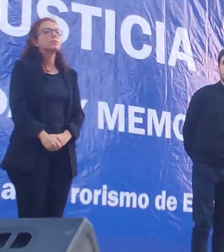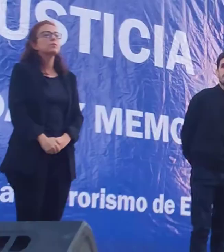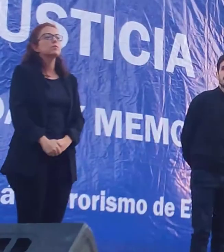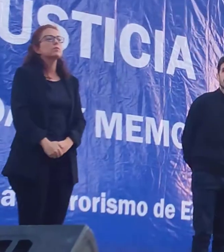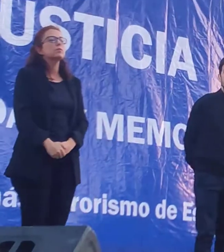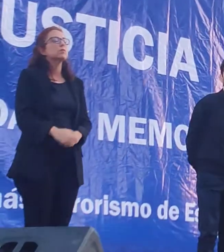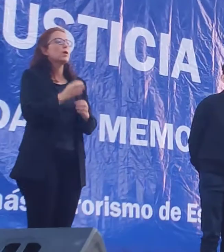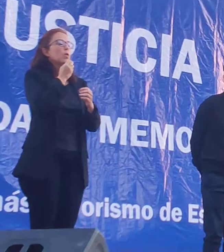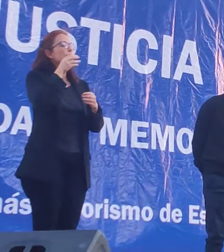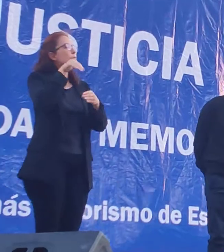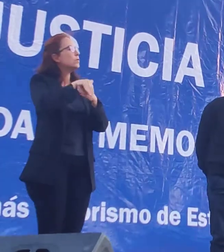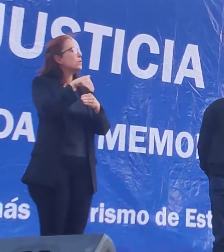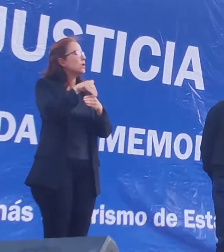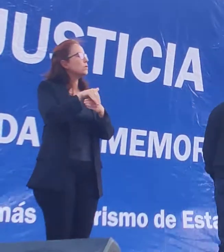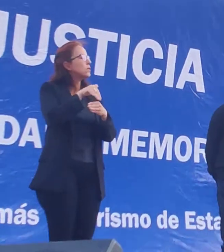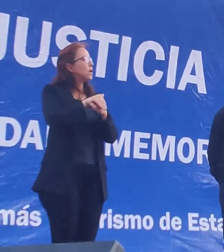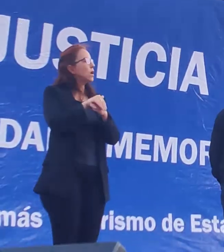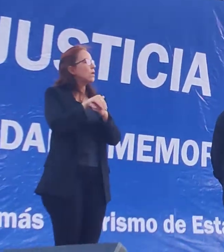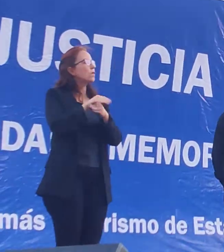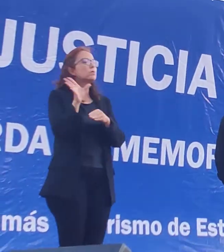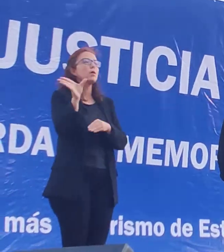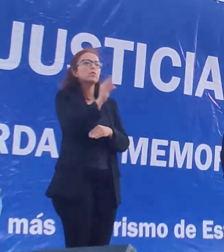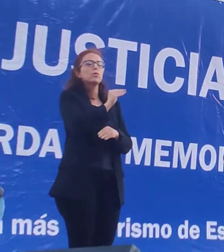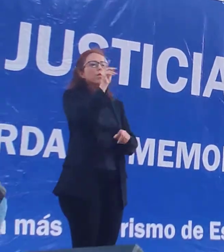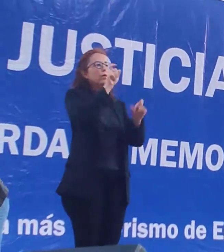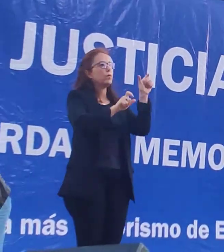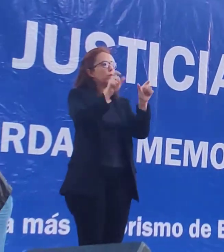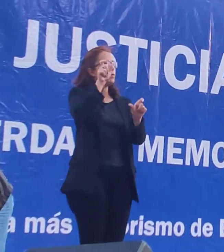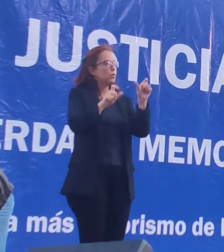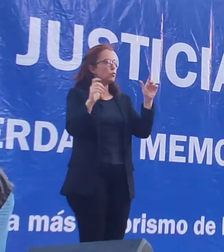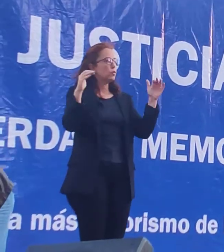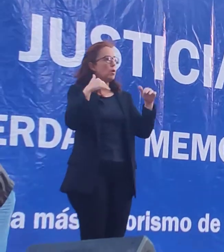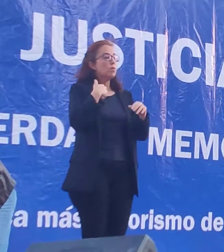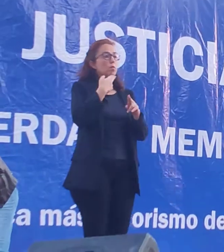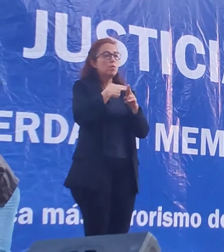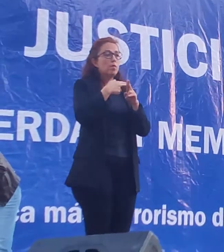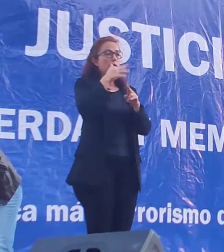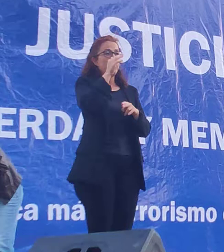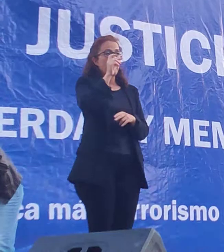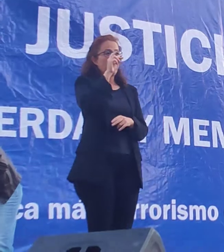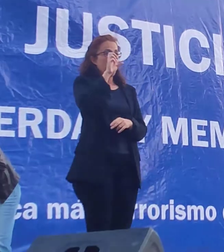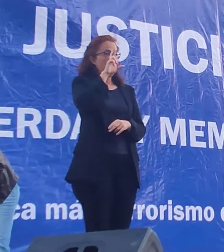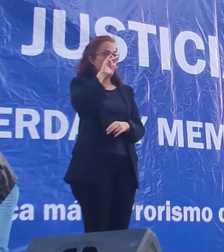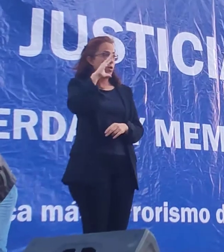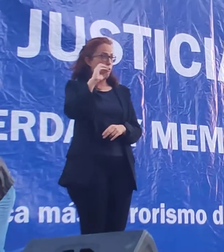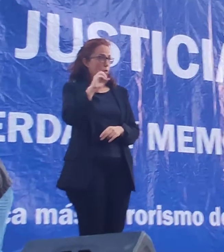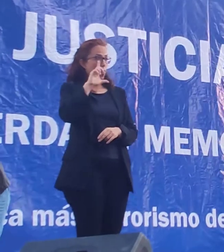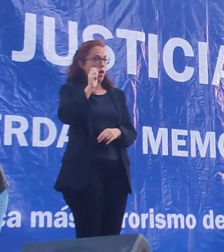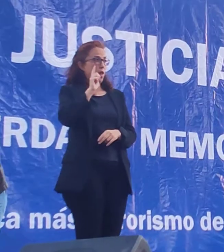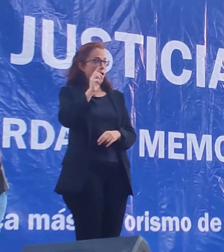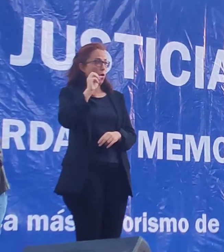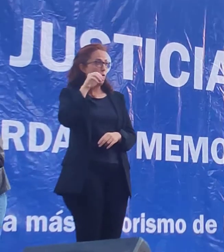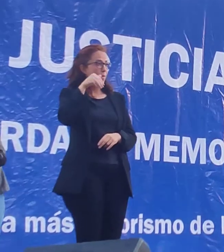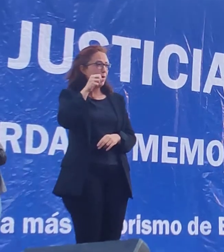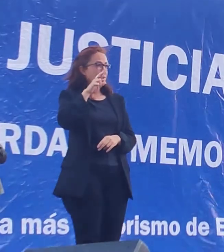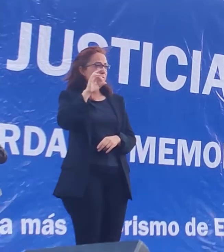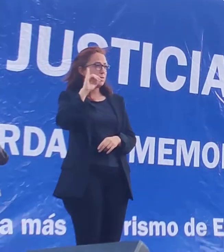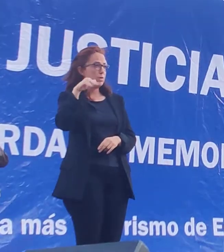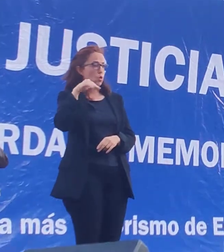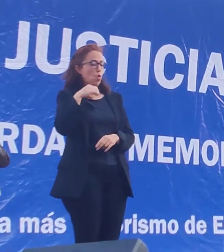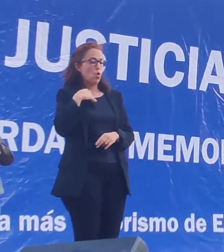Bueno, buenas tardes a todos y todas. Mi nombre es Federico Lagomarsino, ya nos presentaron. Yo soy parte